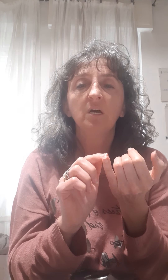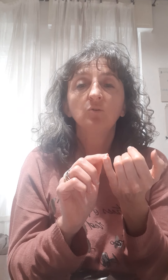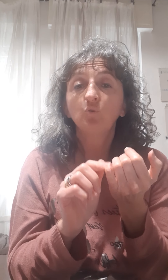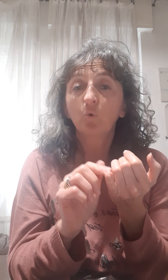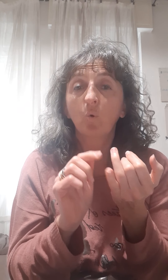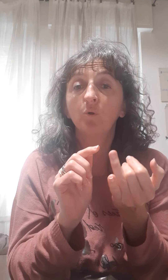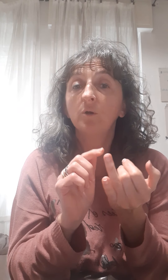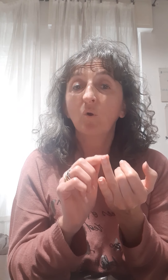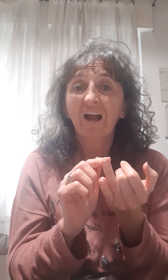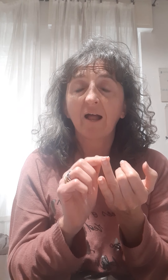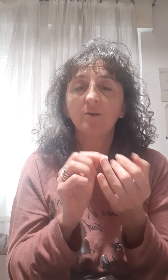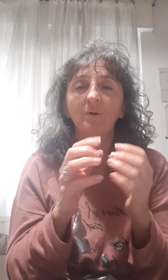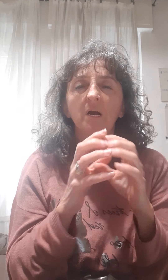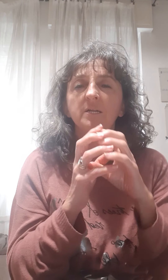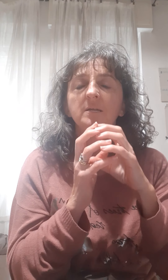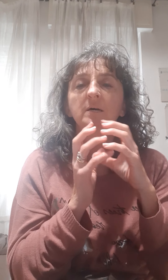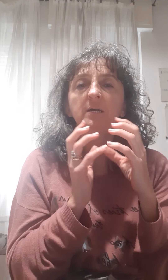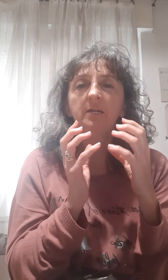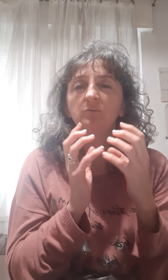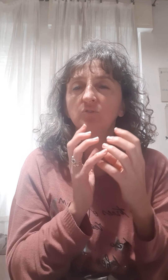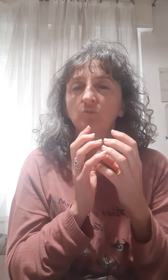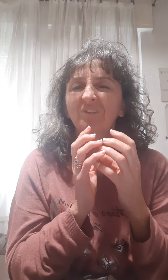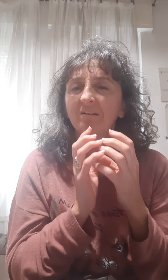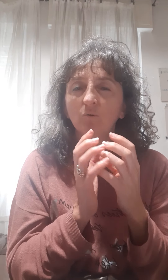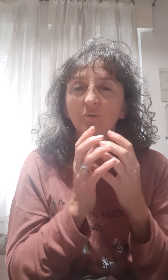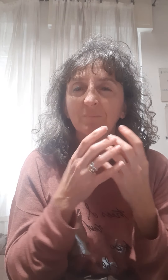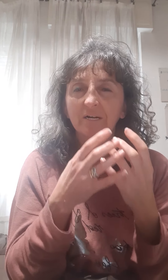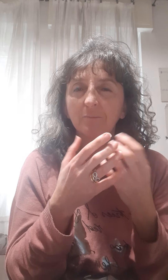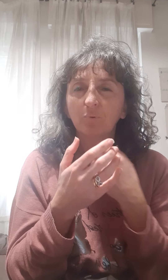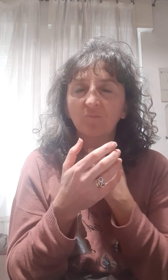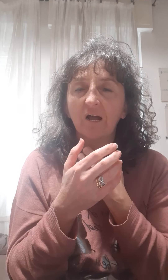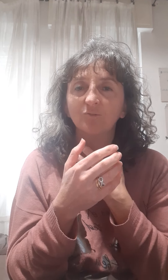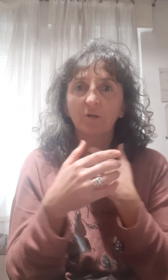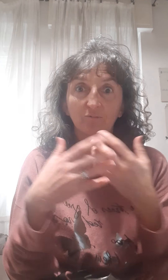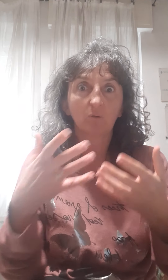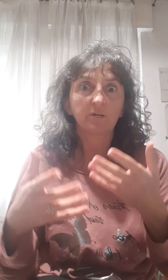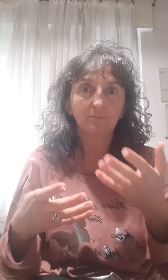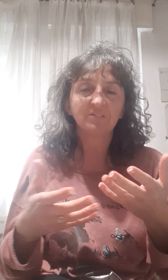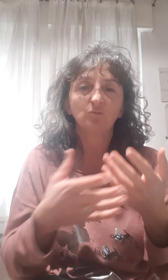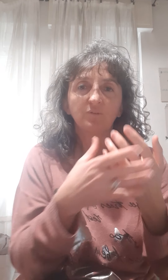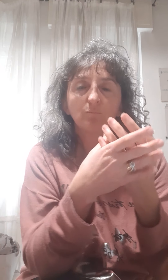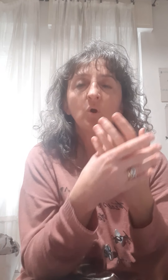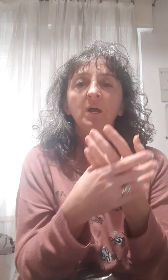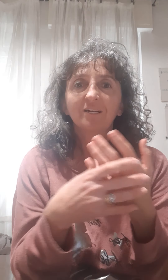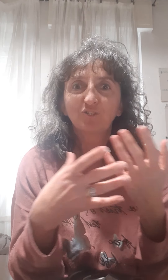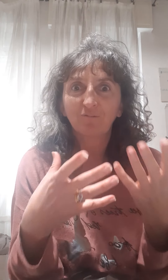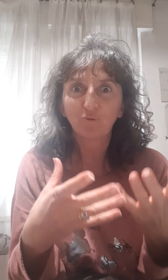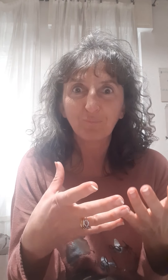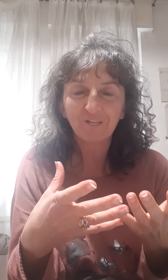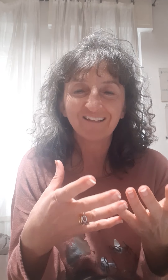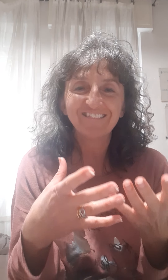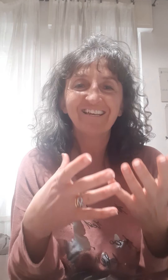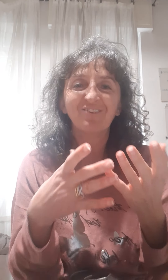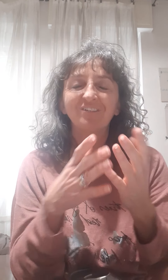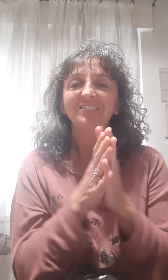duroni o calli o magari il nostro tallone magari provato, ecco tra qualche mese dovremmo cacciare fuori i piedi e quindi